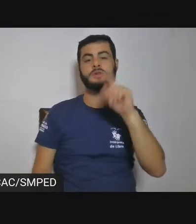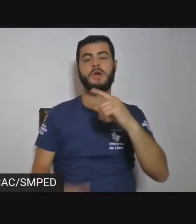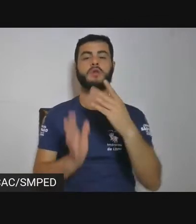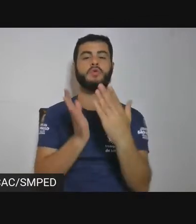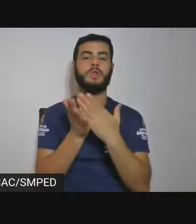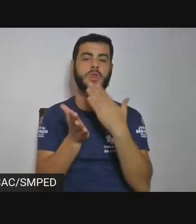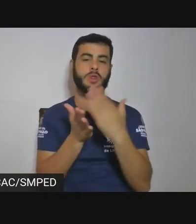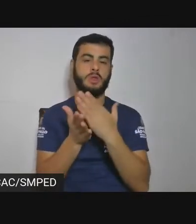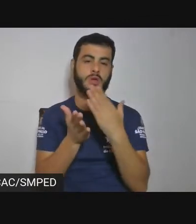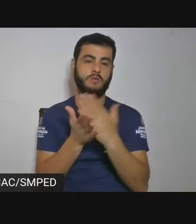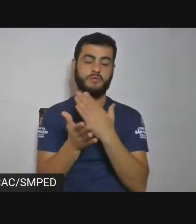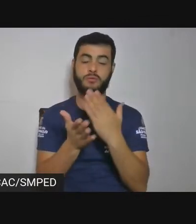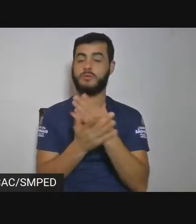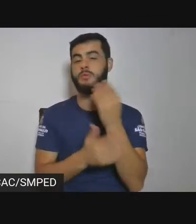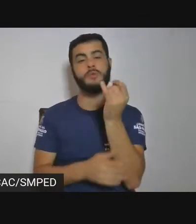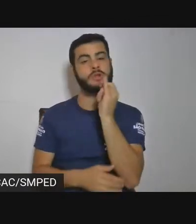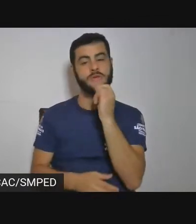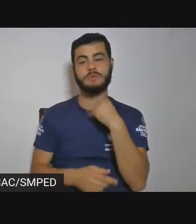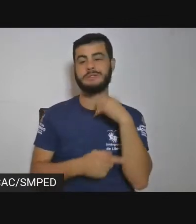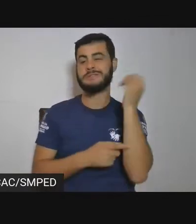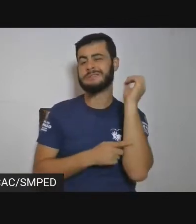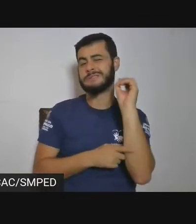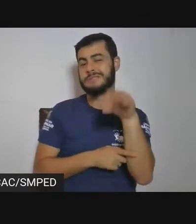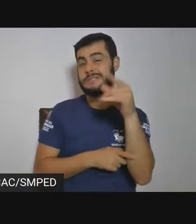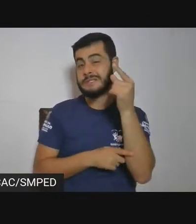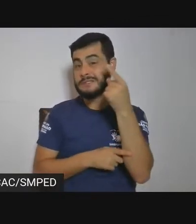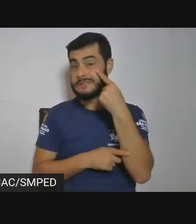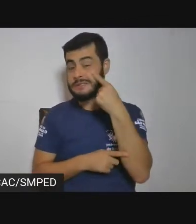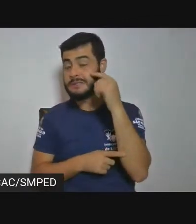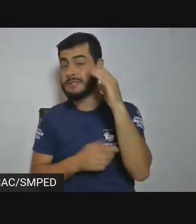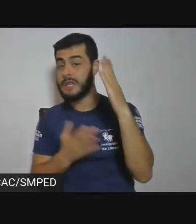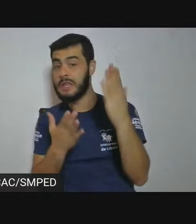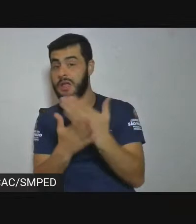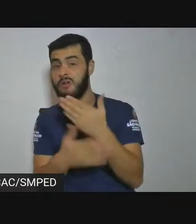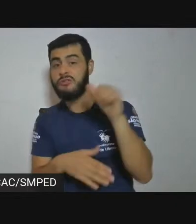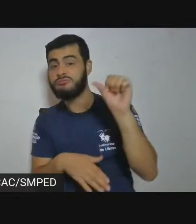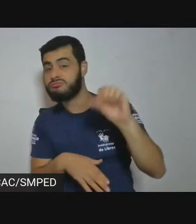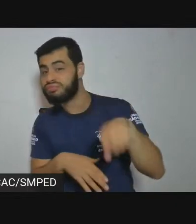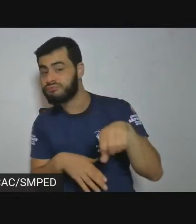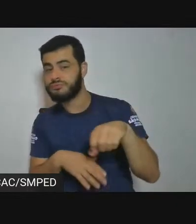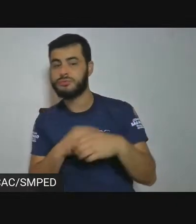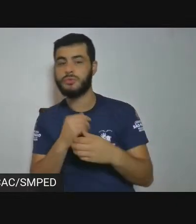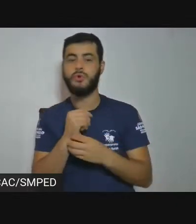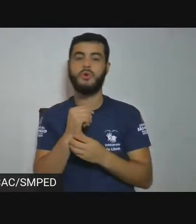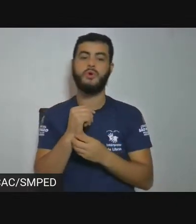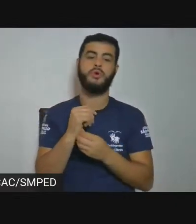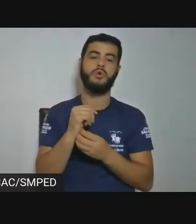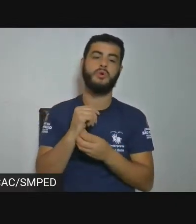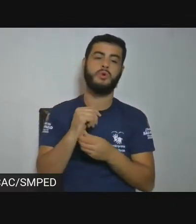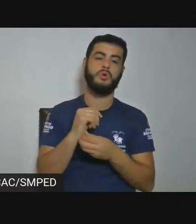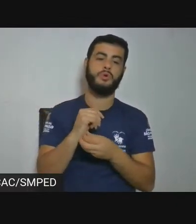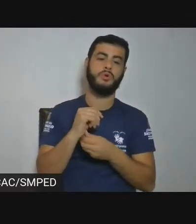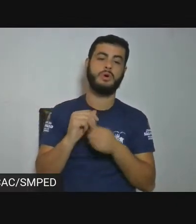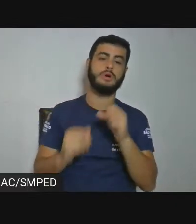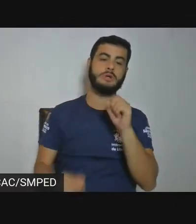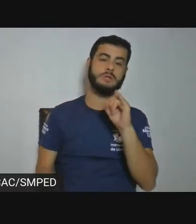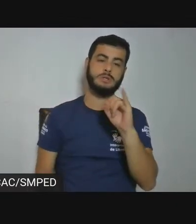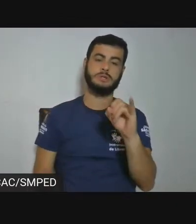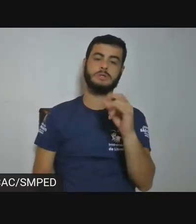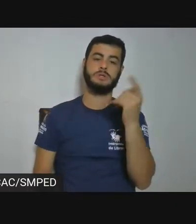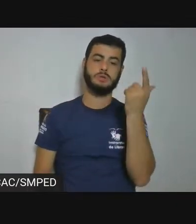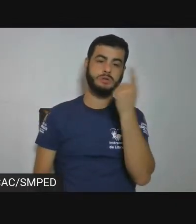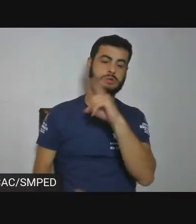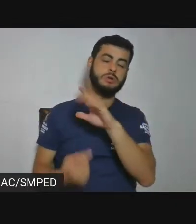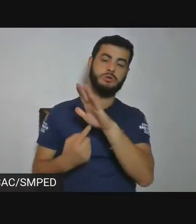se se fizesse um retrocesso, em um replay possível, rovinando a exposição, o